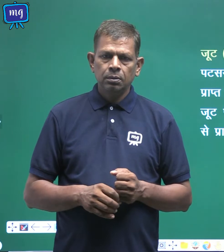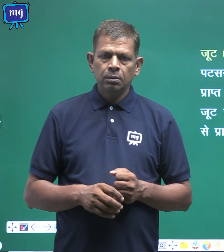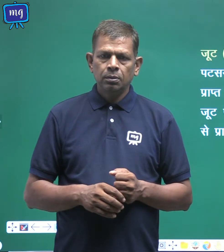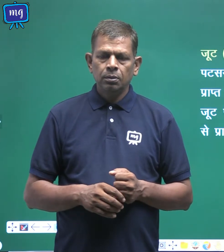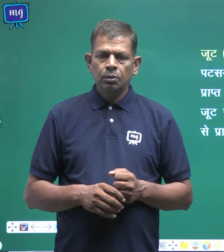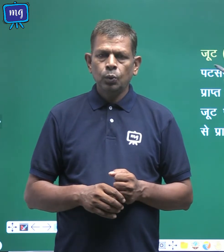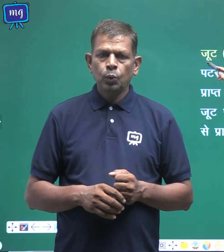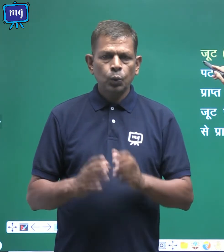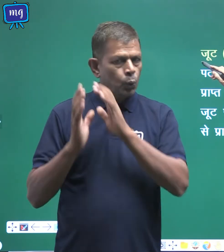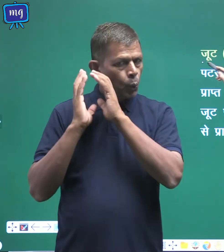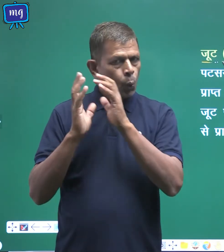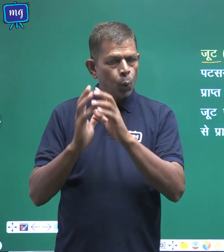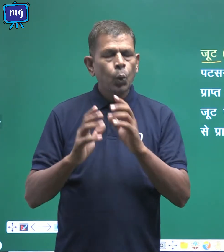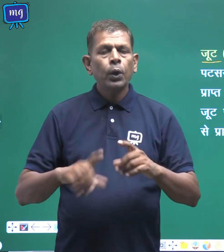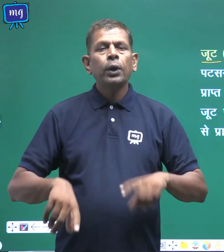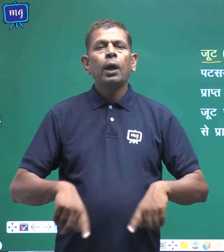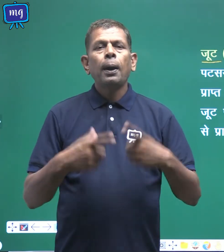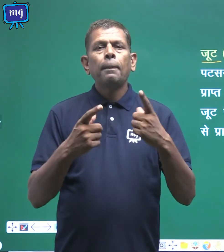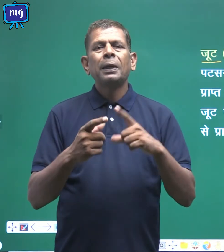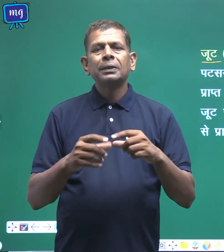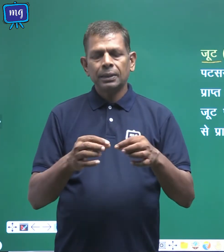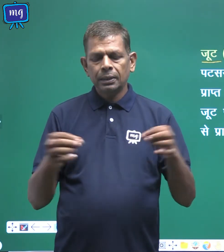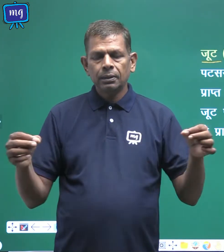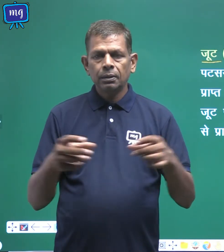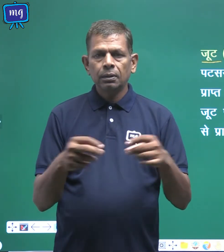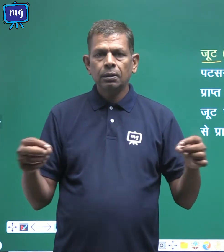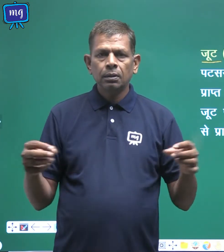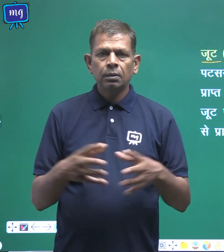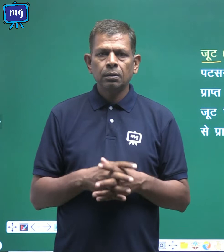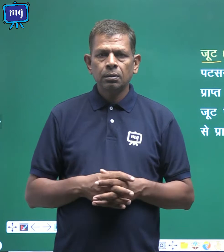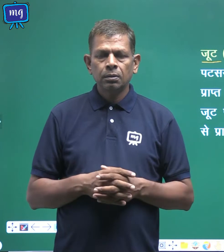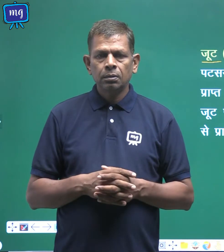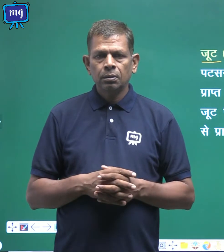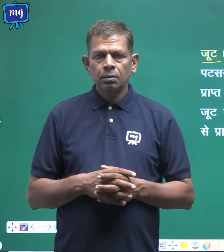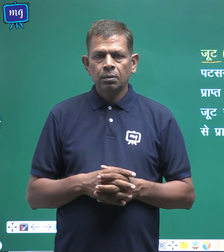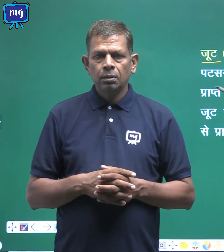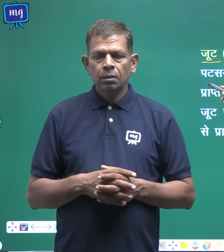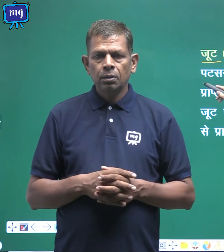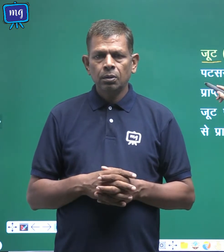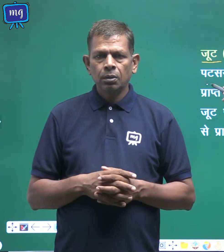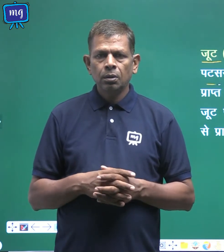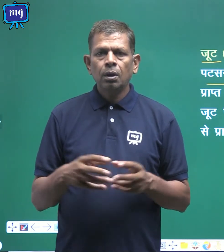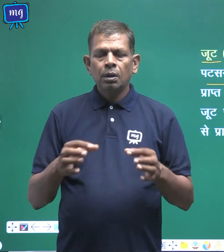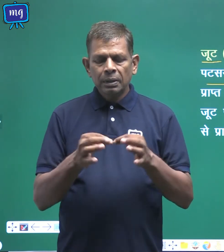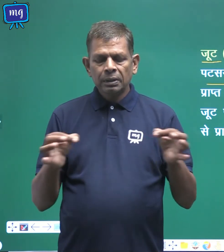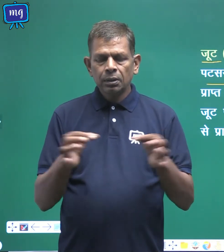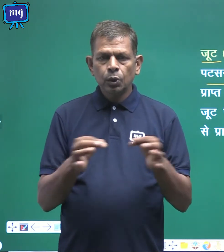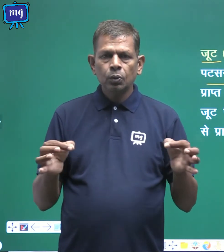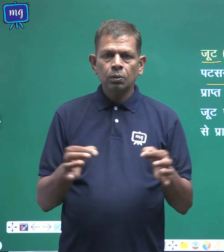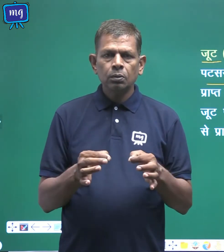जूट या पट्सन, पट्सन तंत्मों को